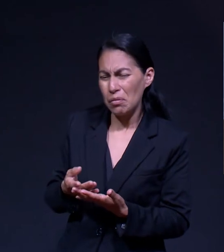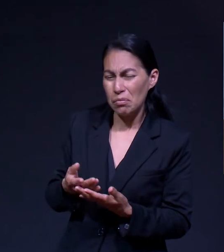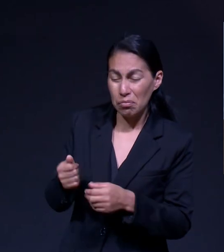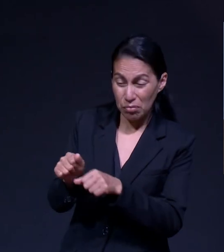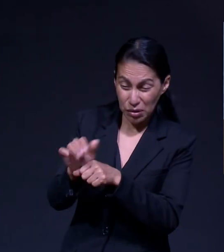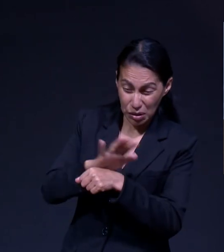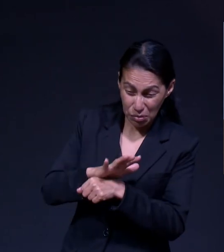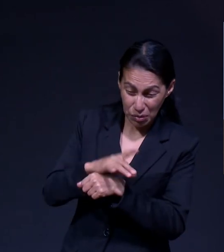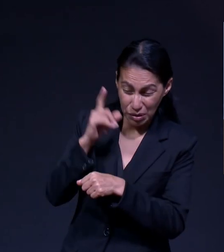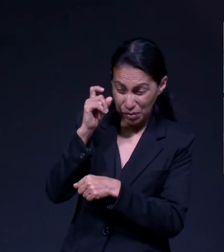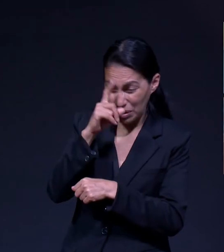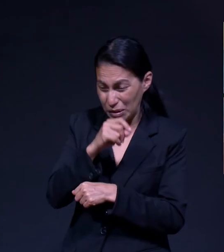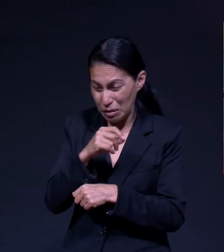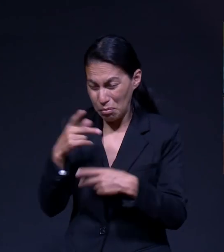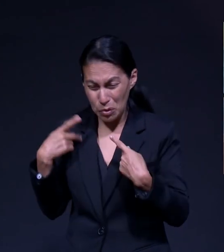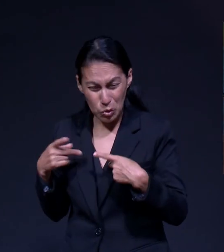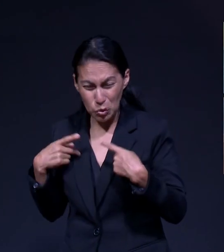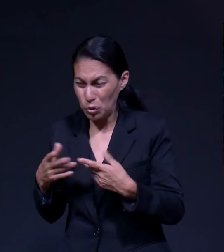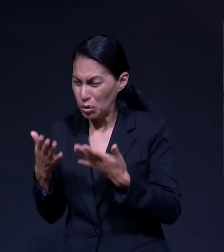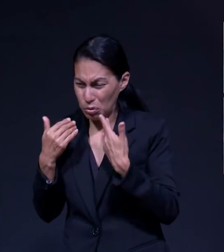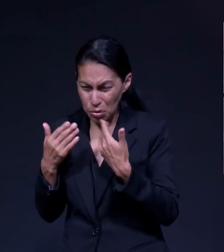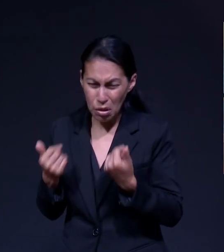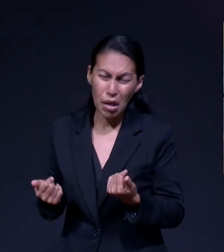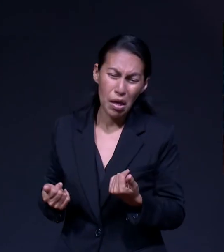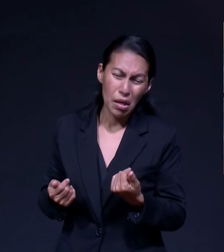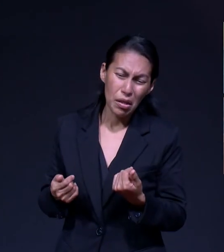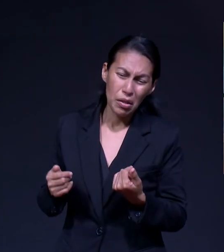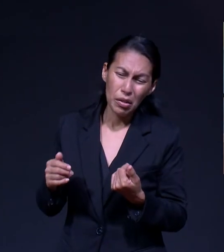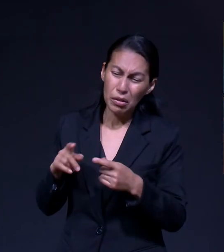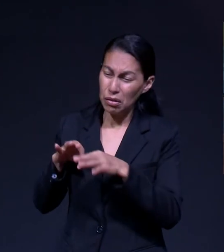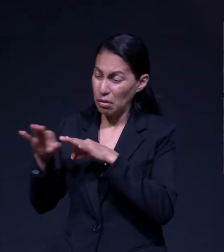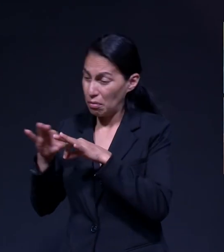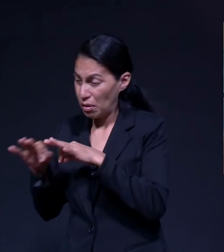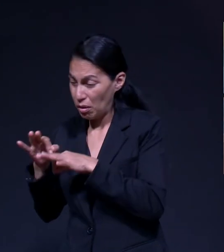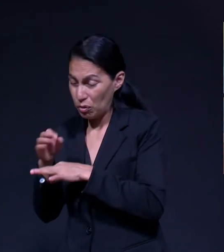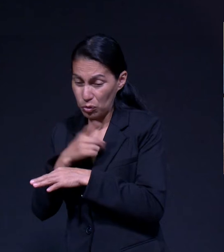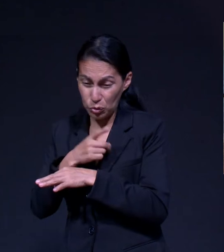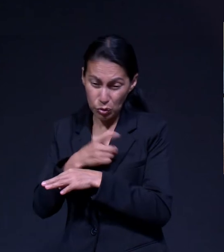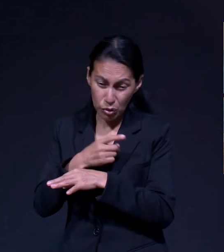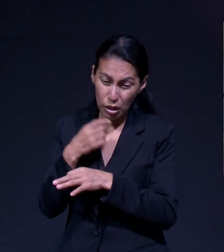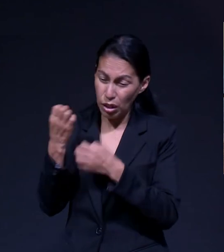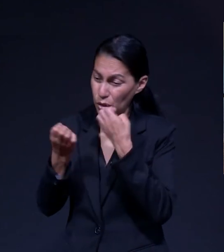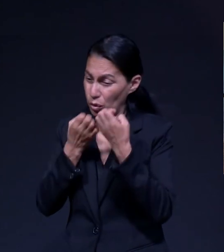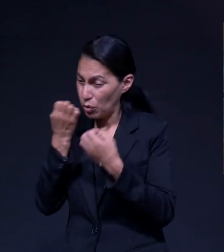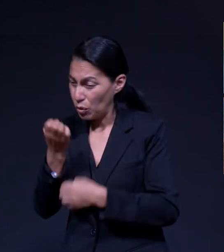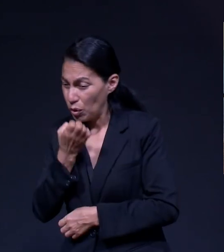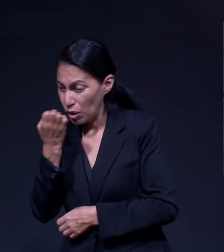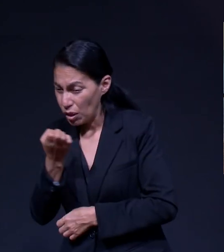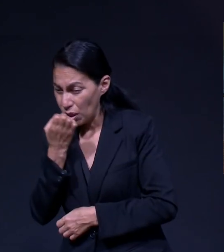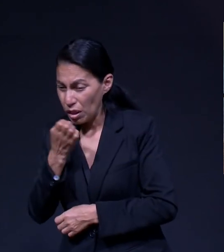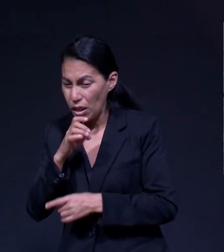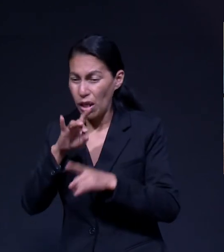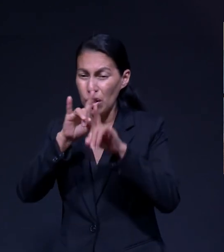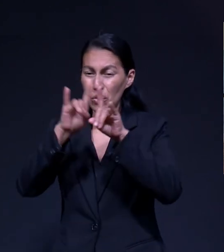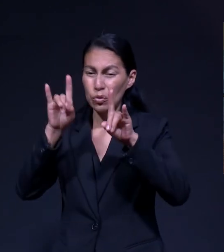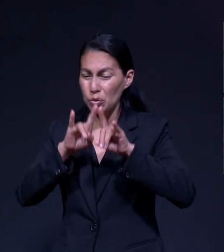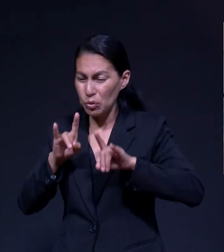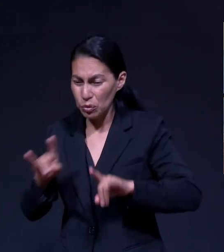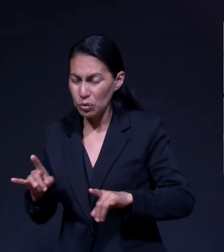Gente En El Trabajo También Mis Responsabilidades Eran Para Trabajar Sola Las Clases Eran Virtuales Entonces